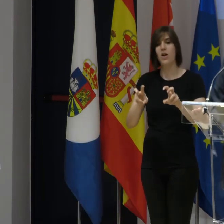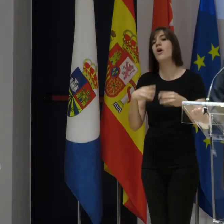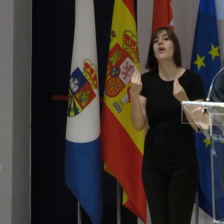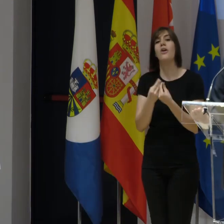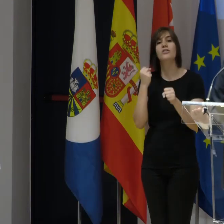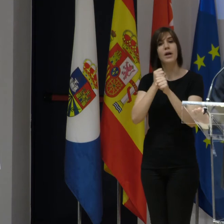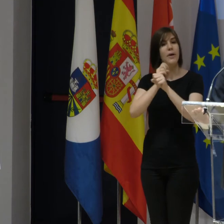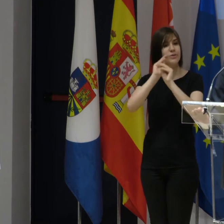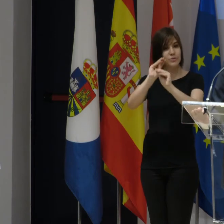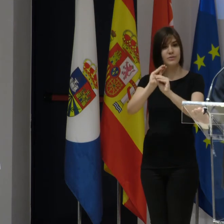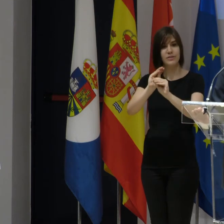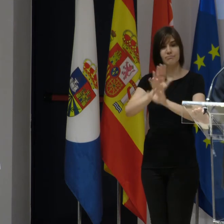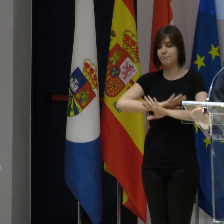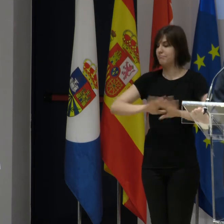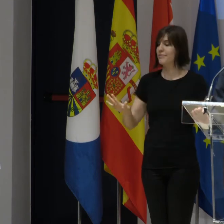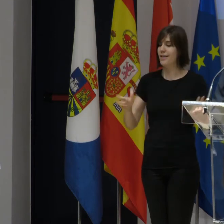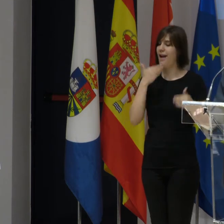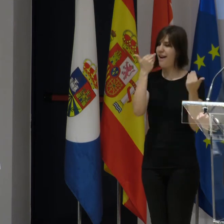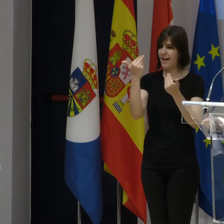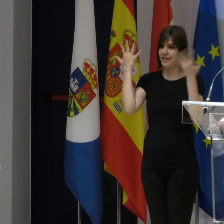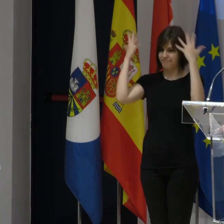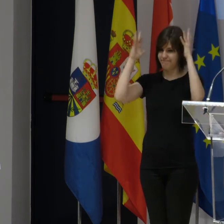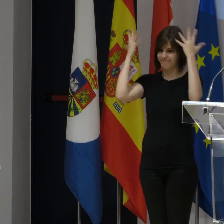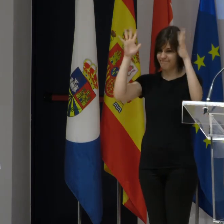trabajo que desarrolla. Así que por mi parte nada más y muchísimas gracias.